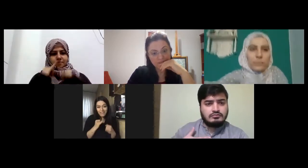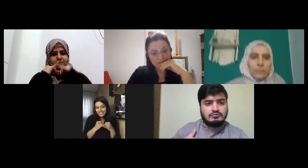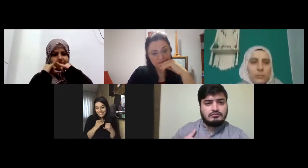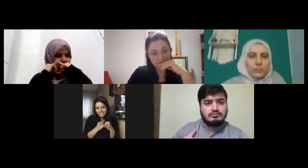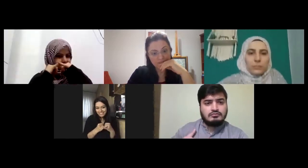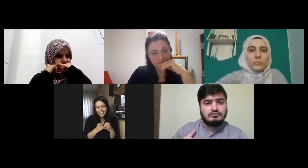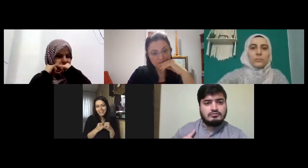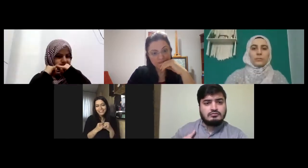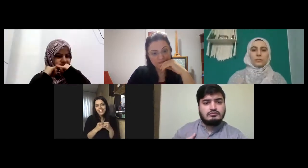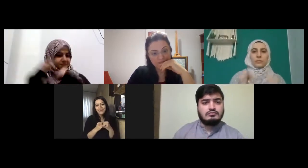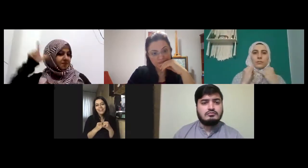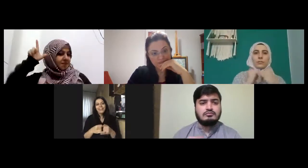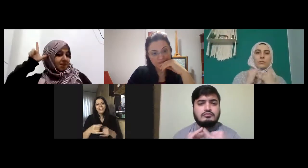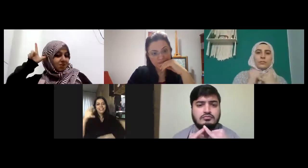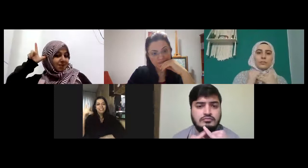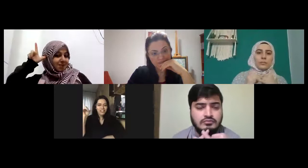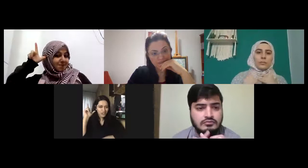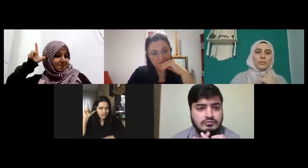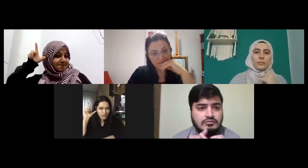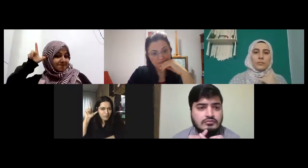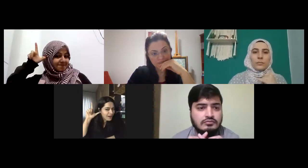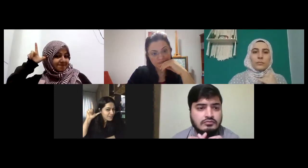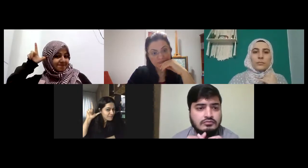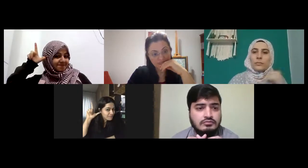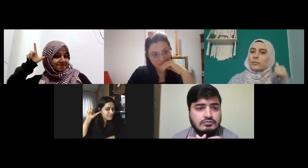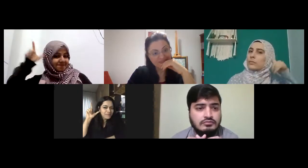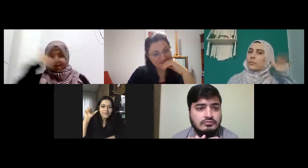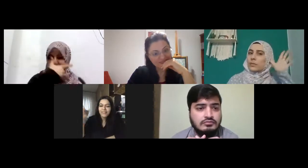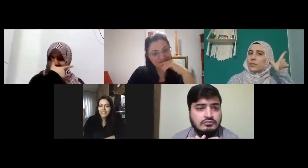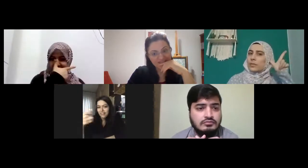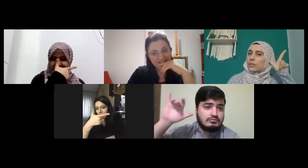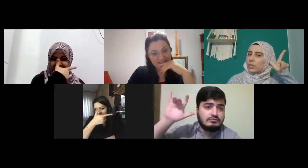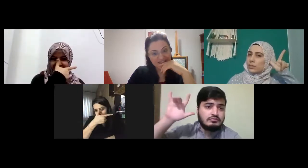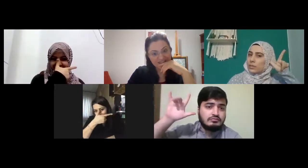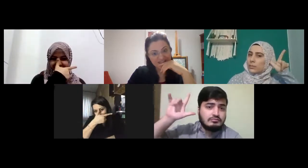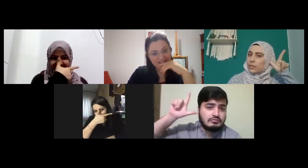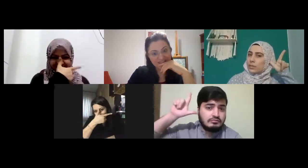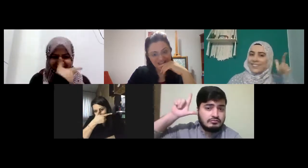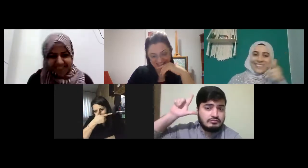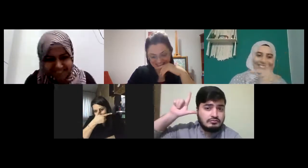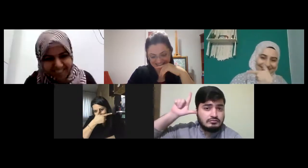salı harika perşembe perşembe evet